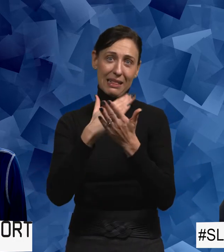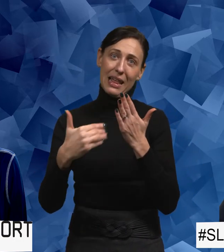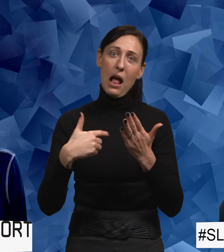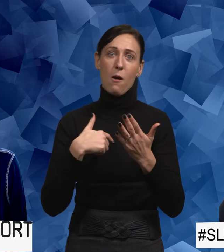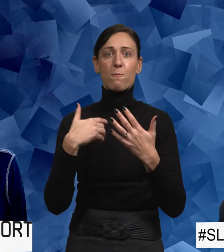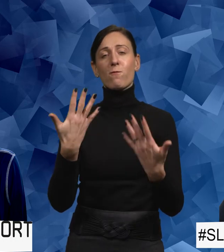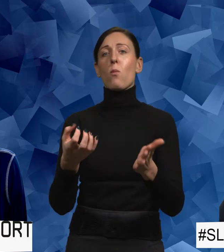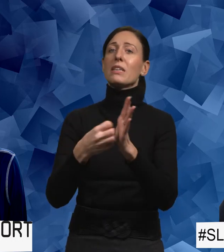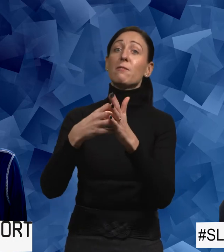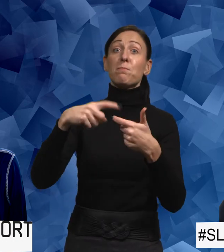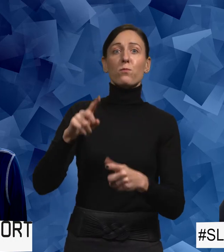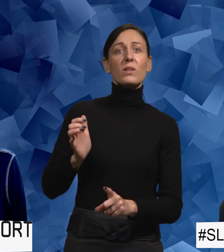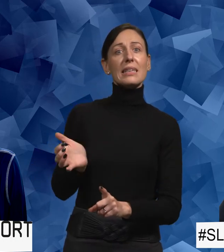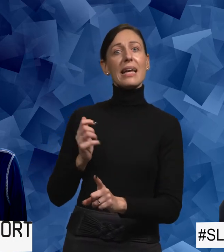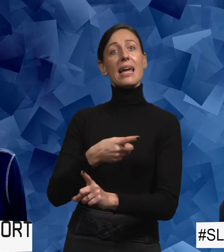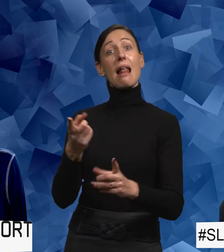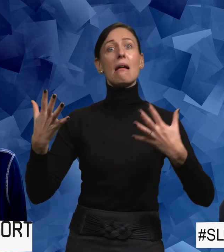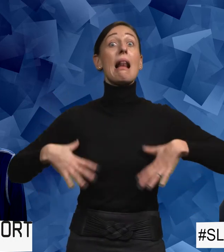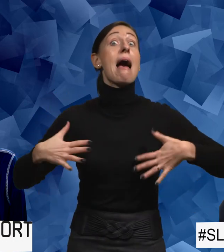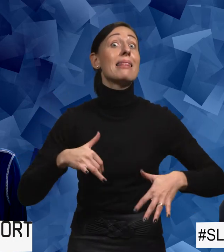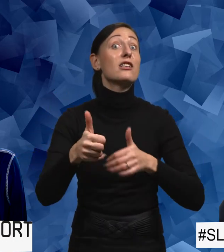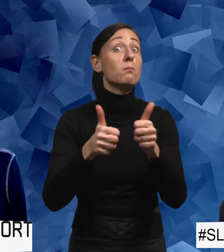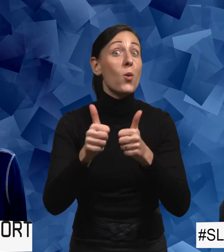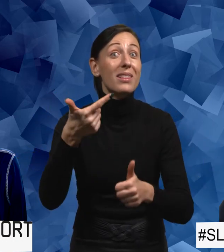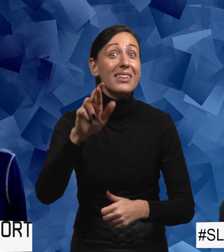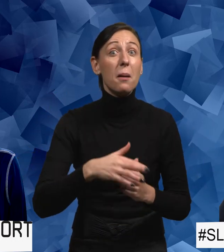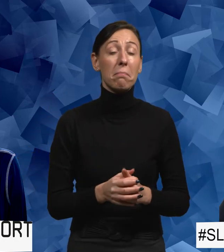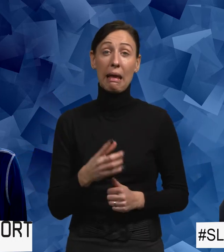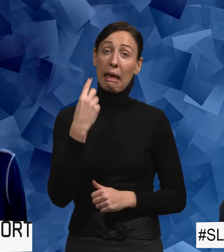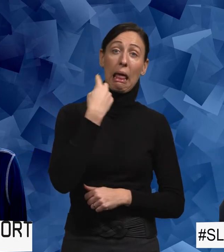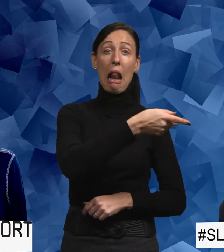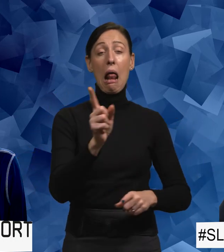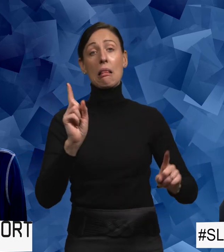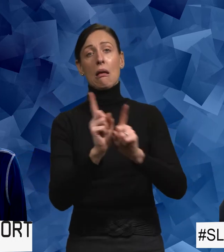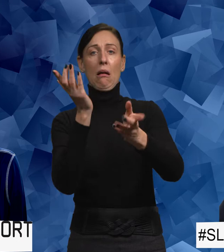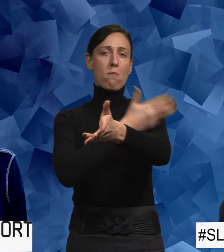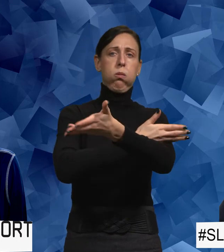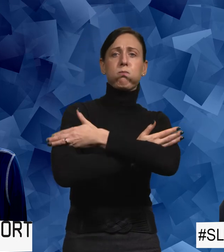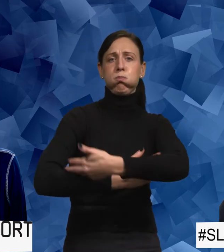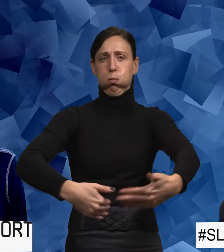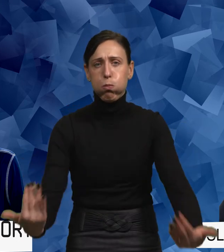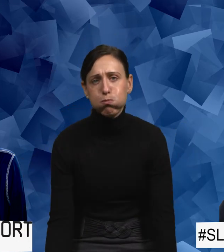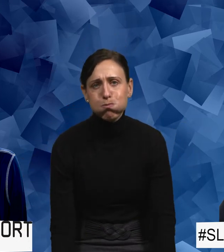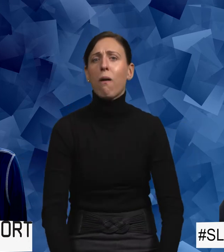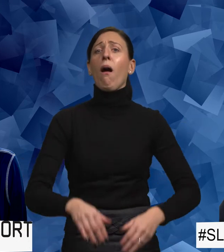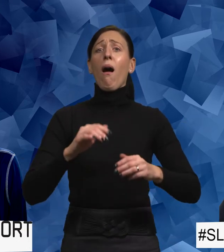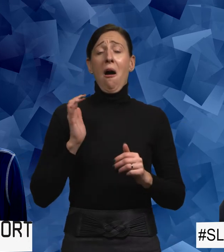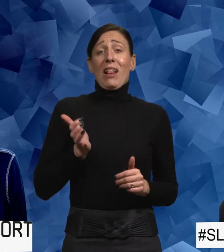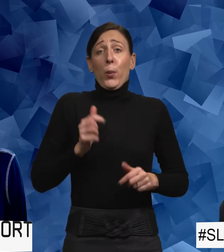beskrivet för mig hur tjejerna är klädda i sporterna. När kejlarna nästan har hur mycket kläder på sig som helst så har tjejerna